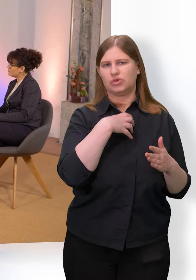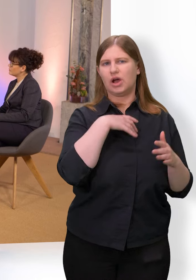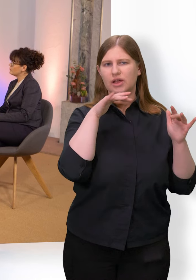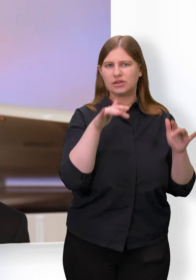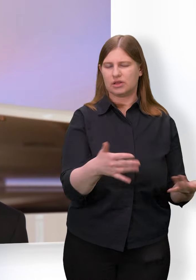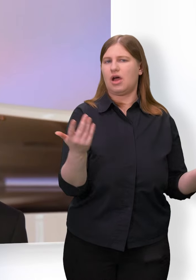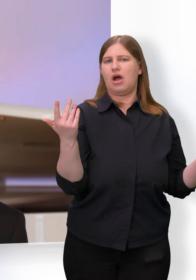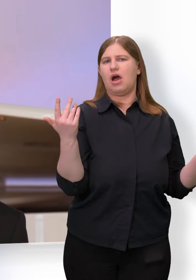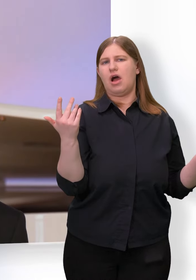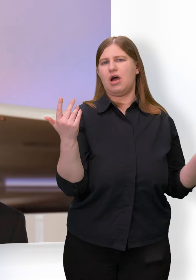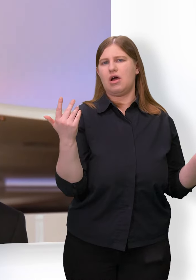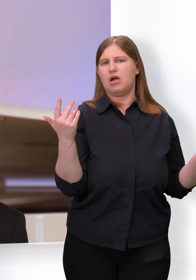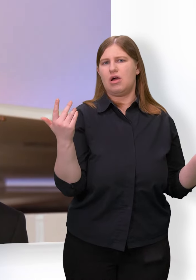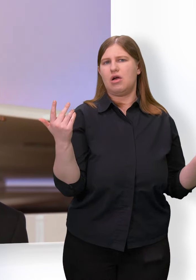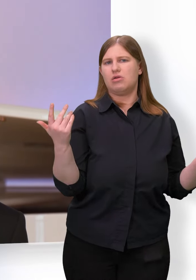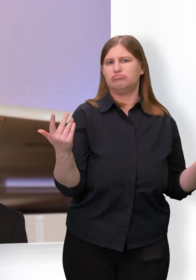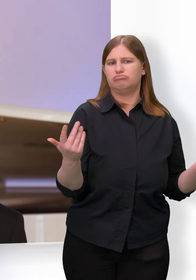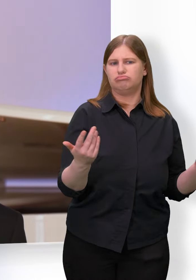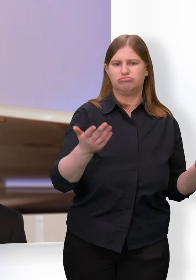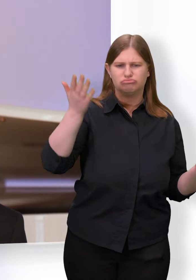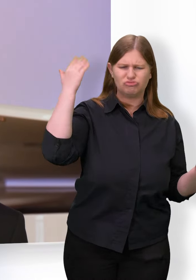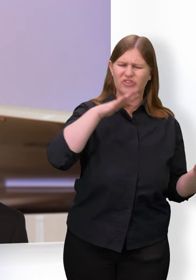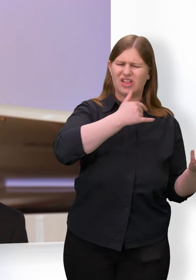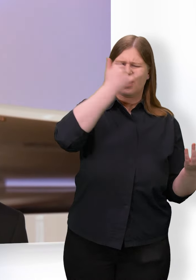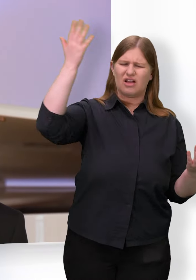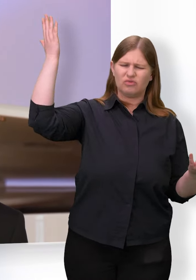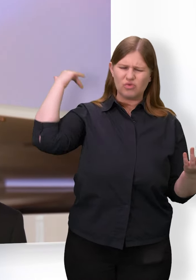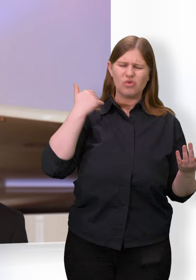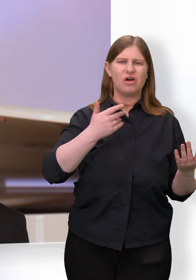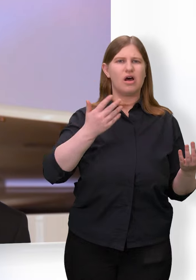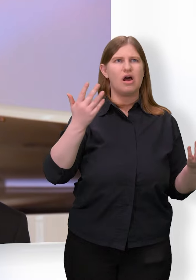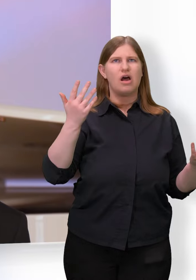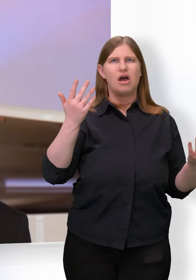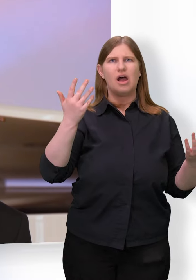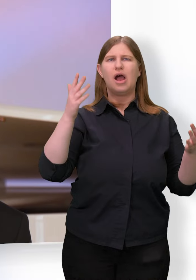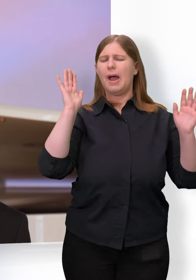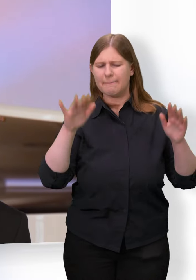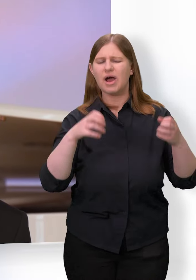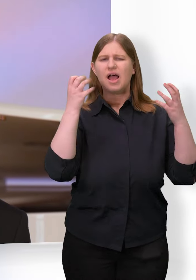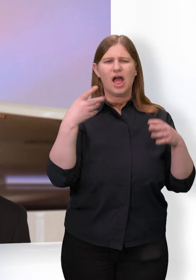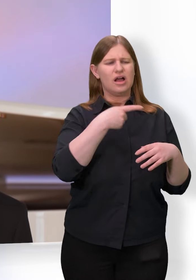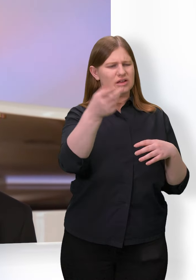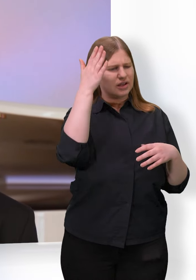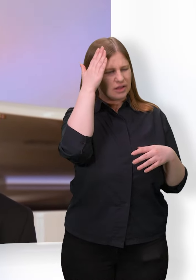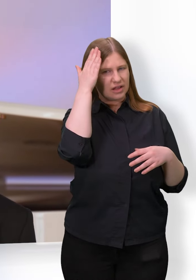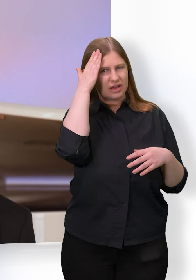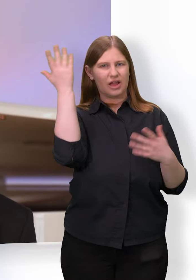beispielsweise haben. Es gab vor Jahren, also man kennt dieses Zappel-Philipp